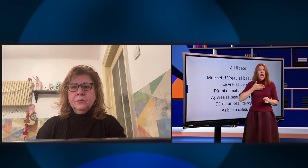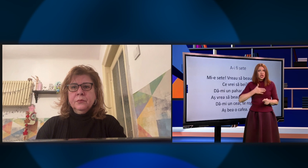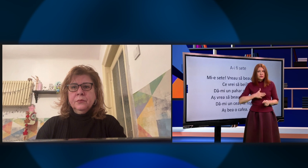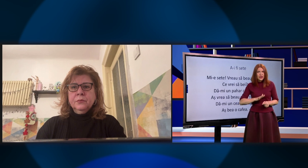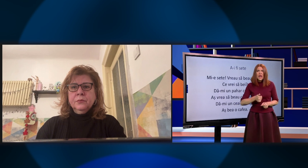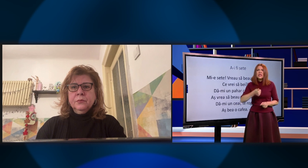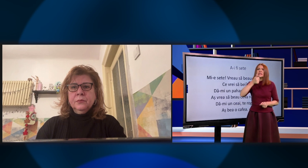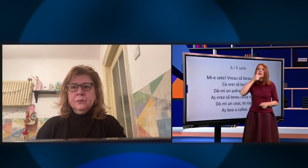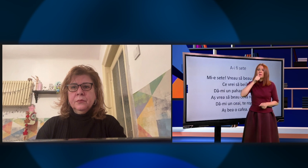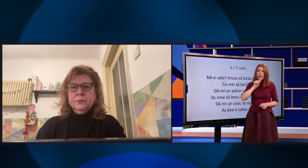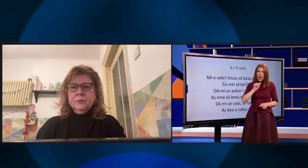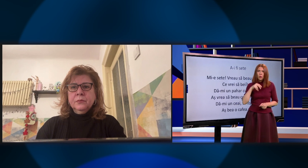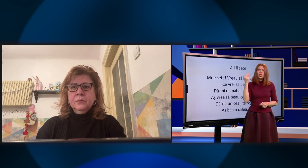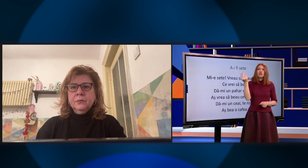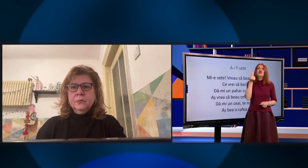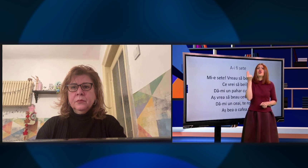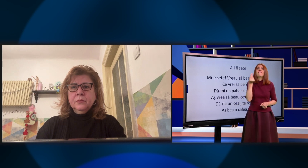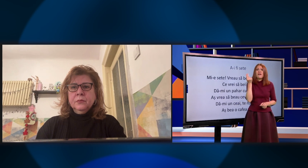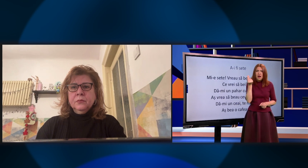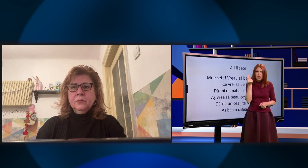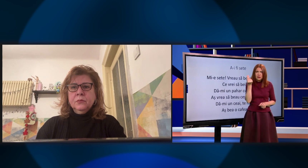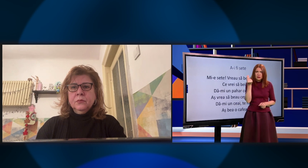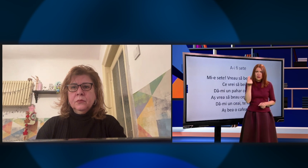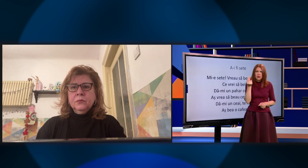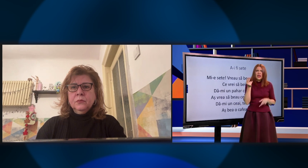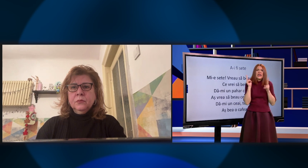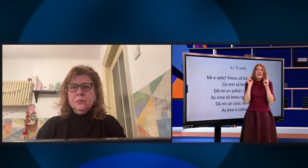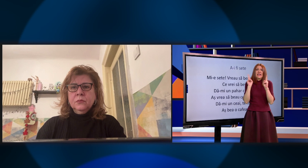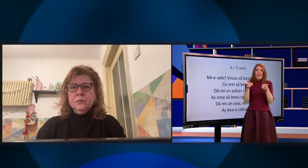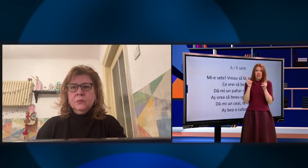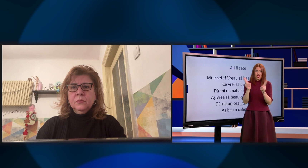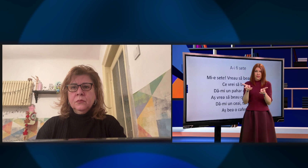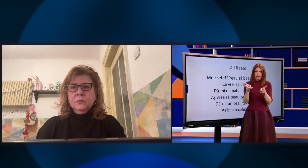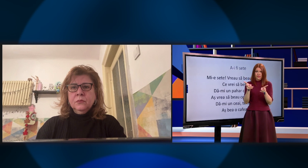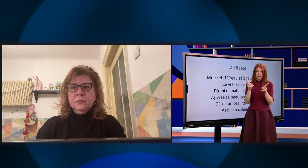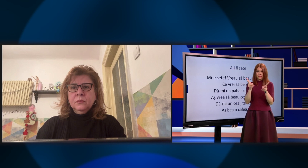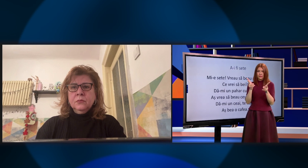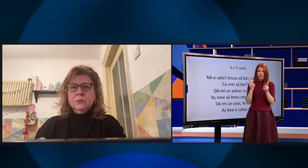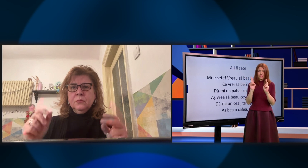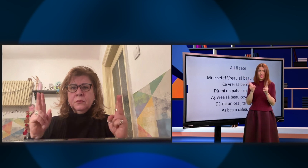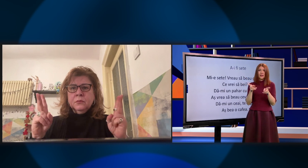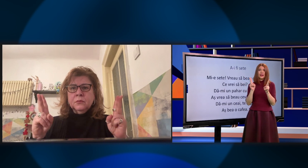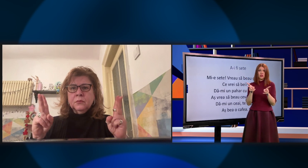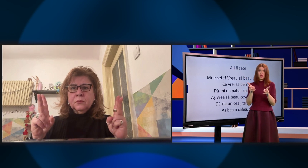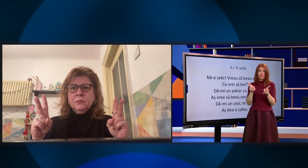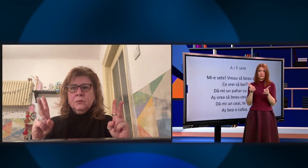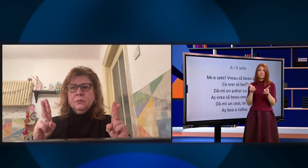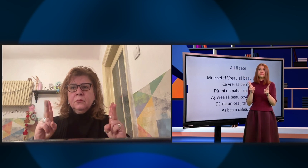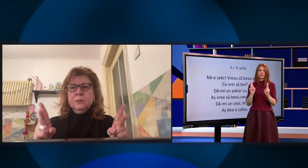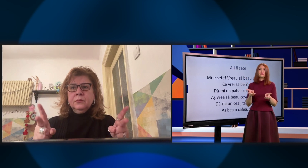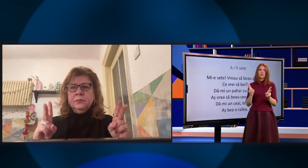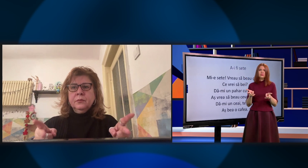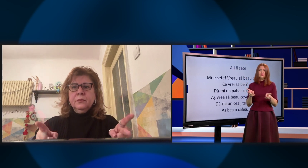Aș vrea să beu ceva rece. Rece.